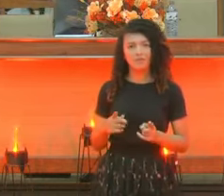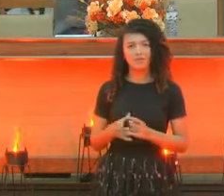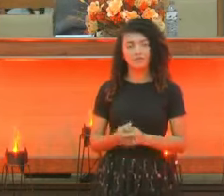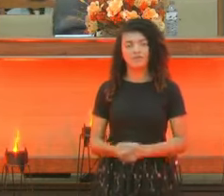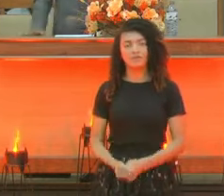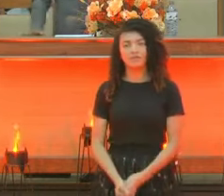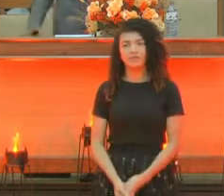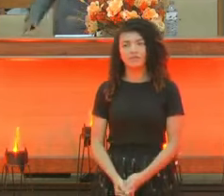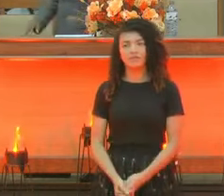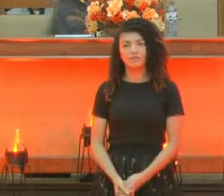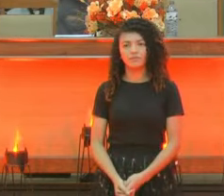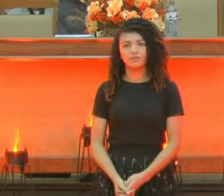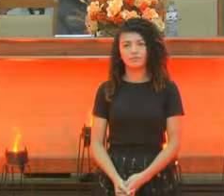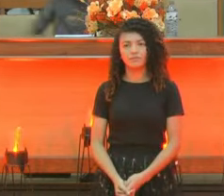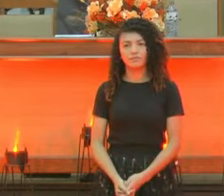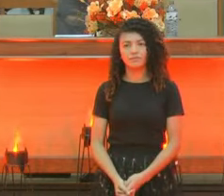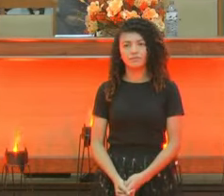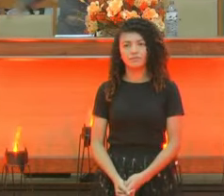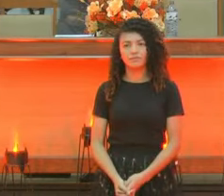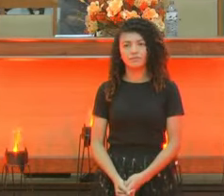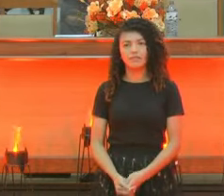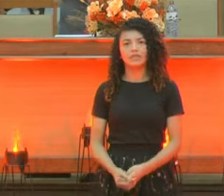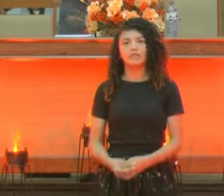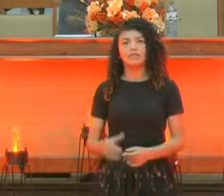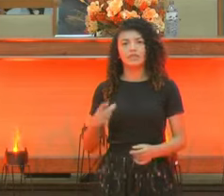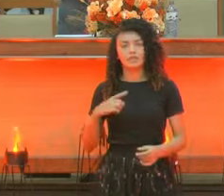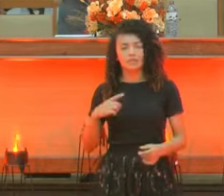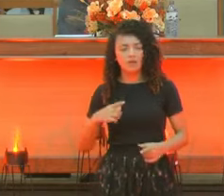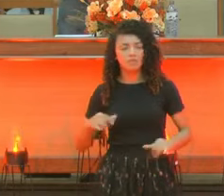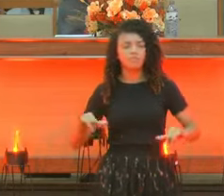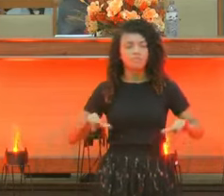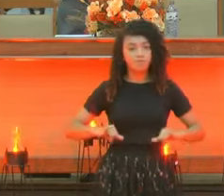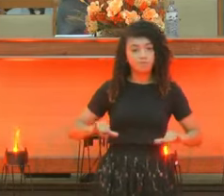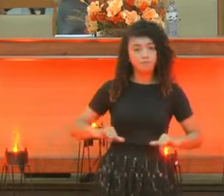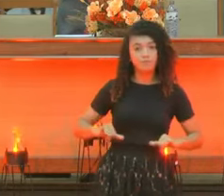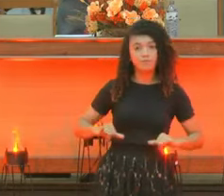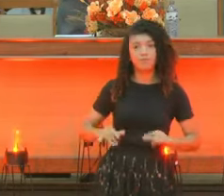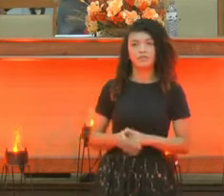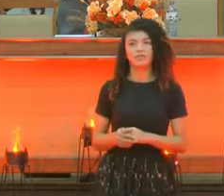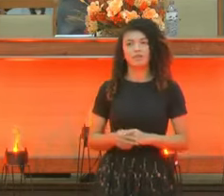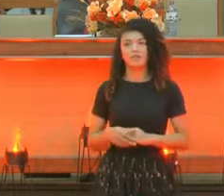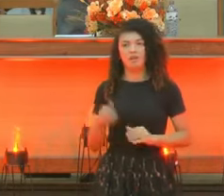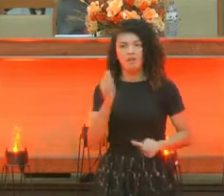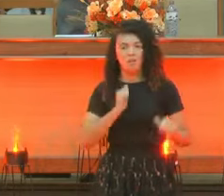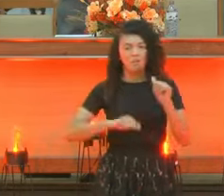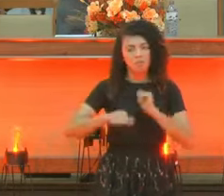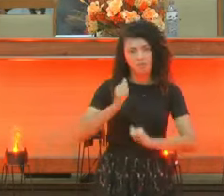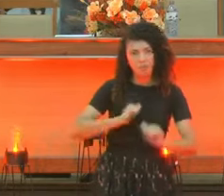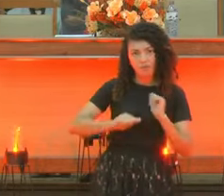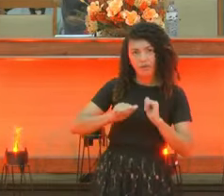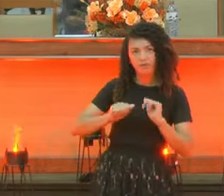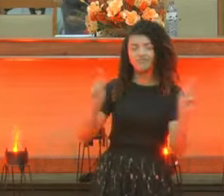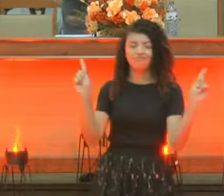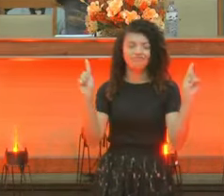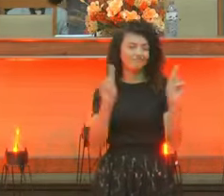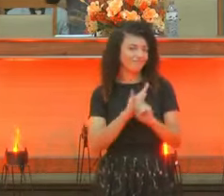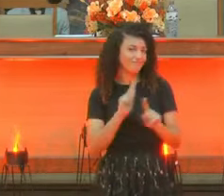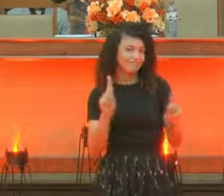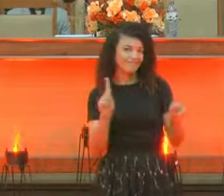Volta lá, meu filho. Pode segurar lá. Tem tribulação? Tem. Só que eu não vou andar como? Angustiado. Eita, Deus.